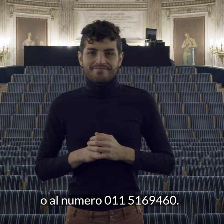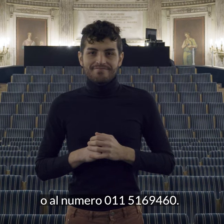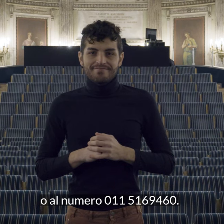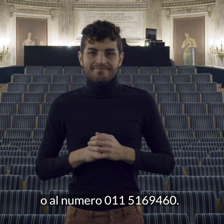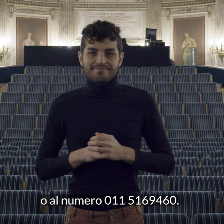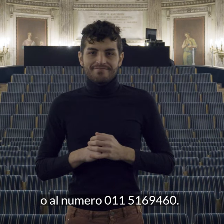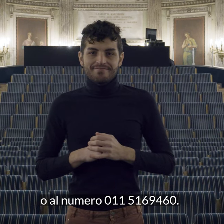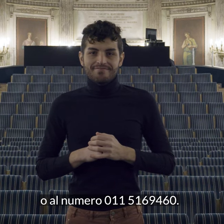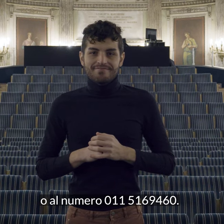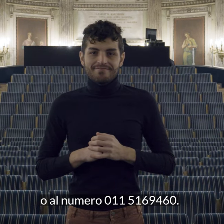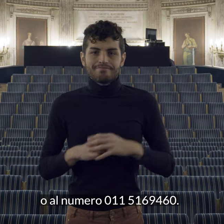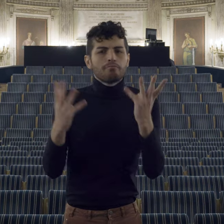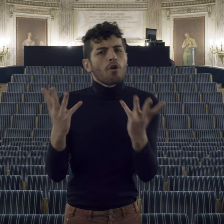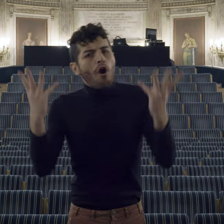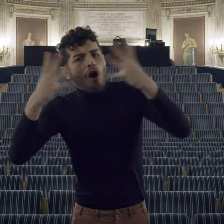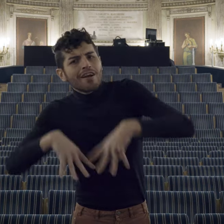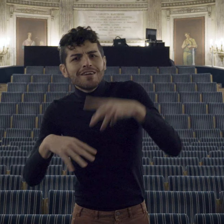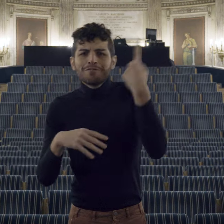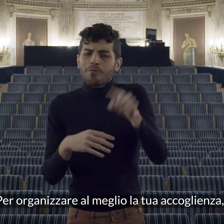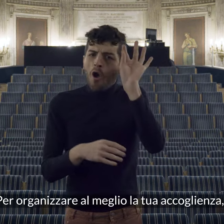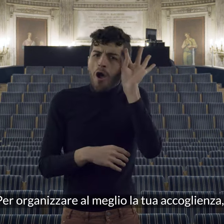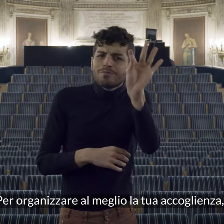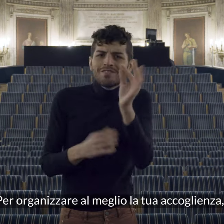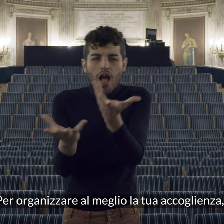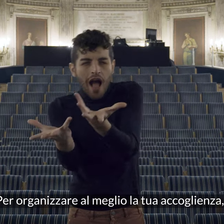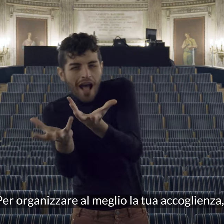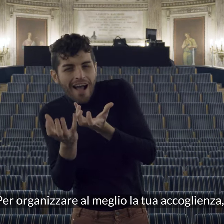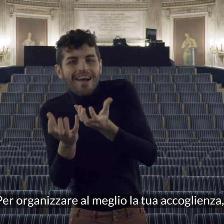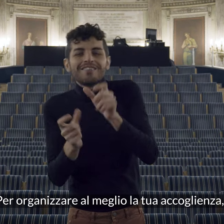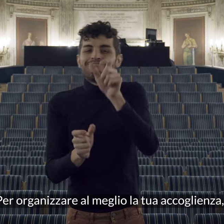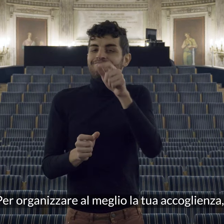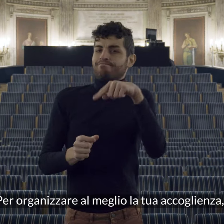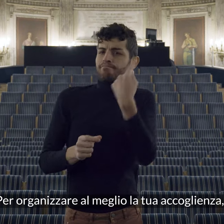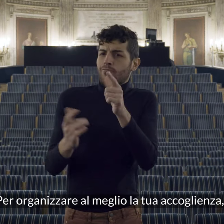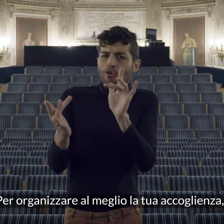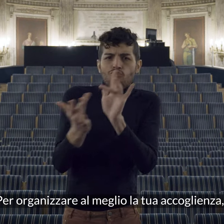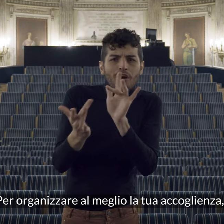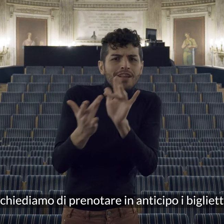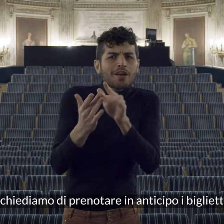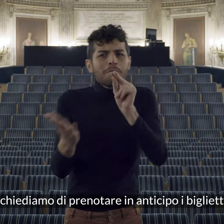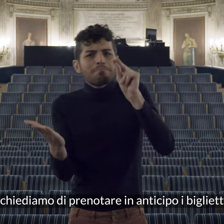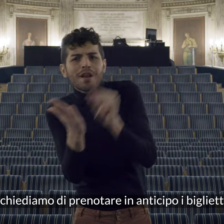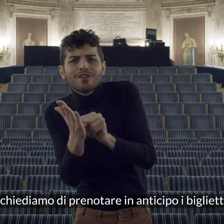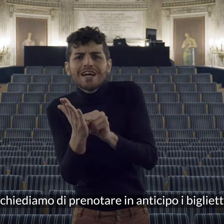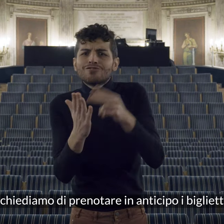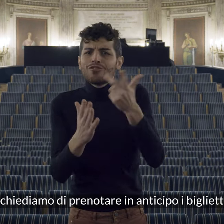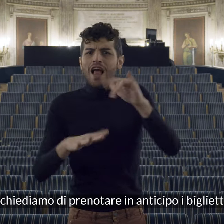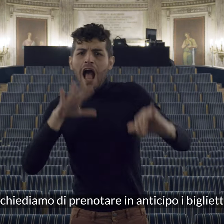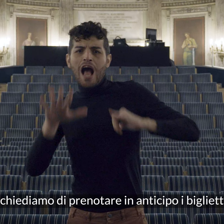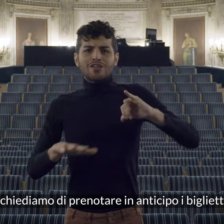6 0 per organizzare al meglio la tua accoglienza ti chiediamo di prenotare in anticipo i biglietti